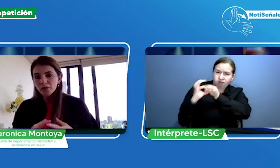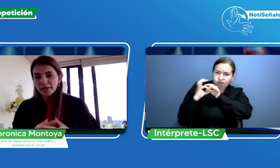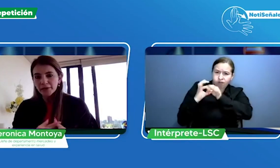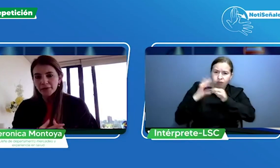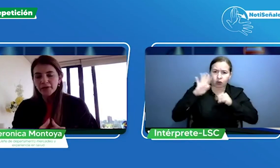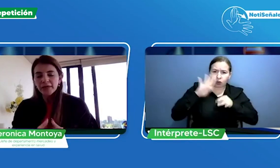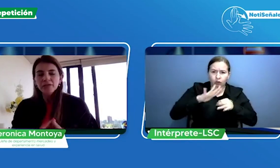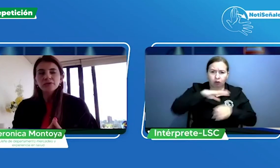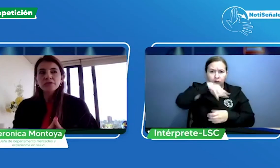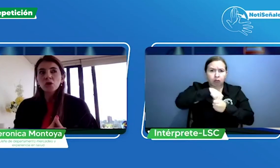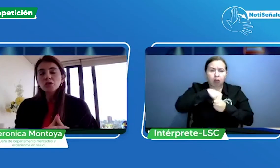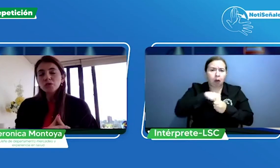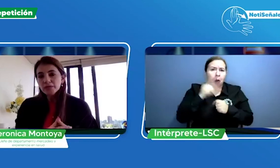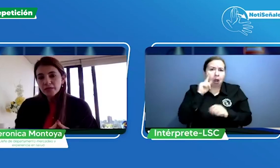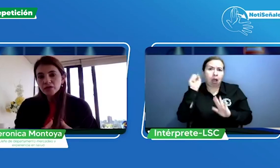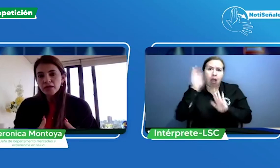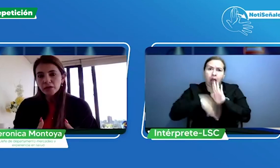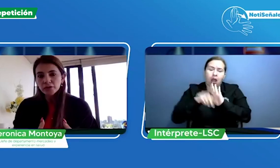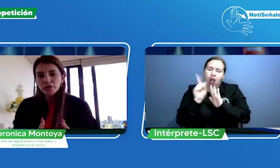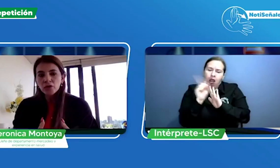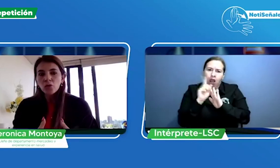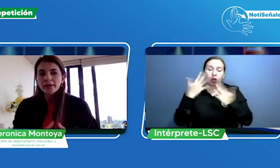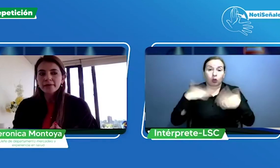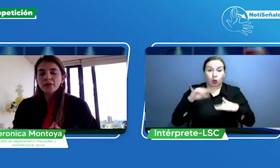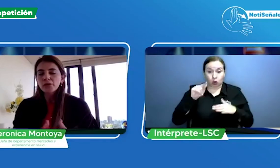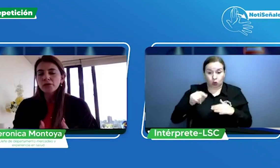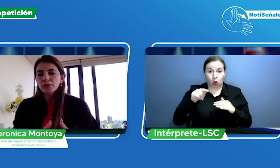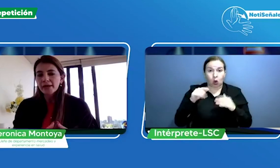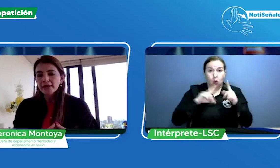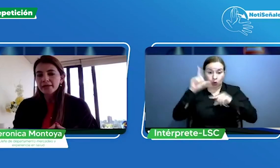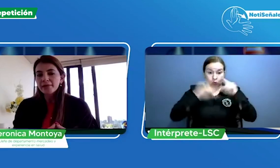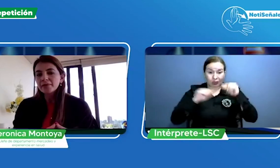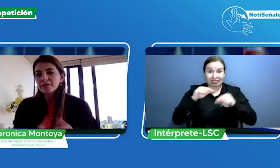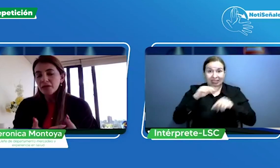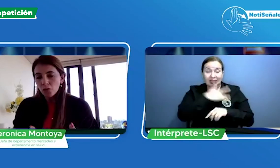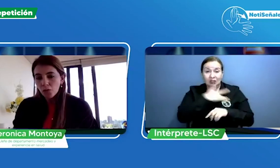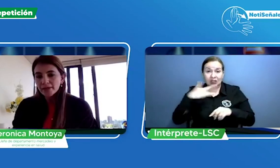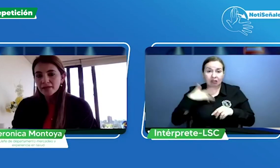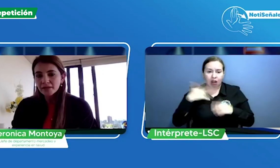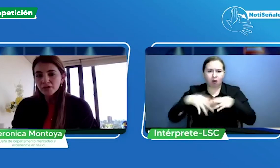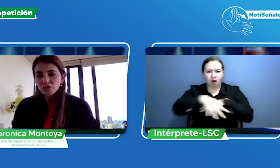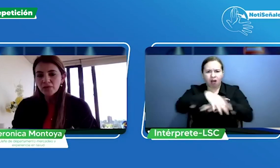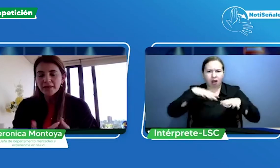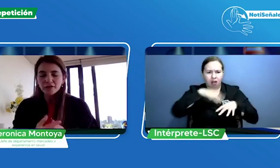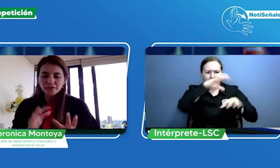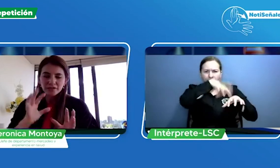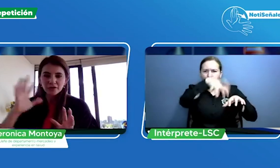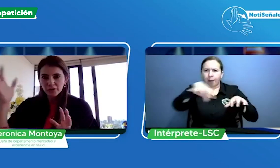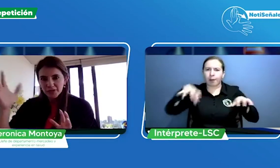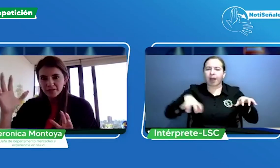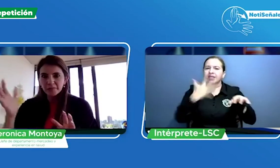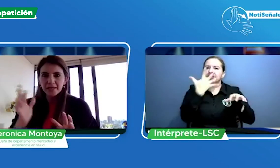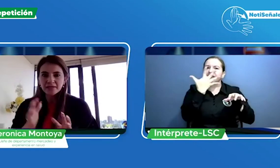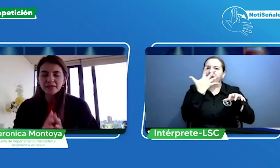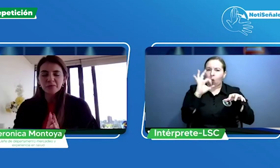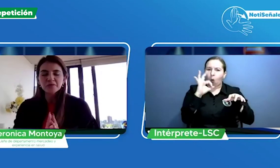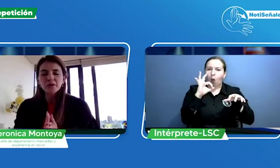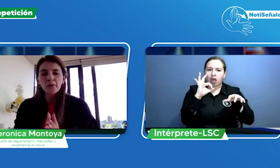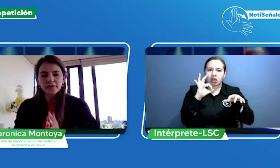menor. Entonces, ColSubsidio Salud cuenta con una red de 50 centros médicos. Dentro de unas semanas tendremos 51